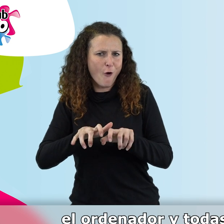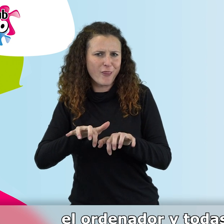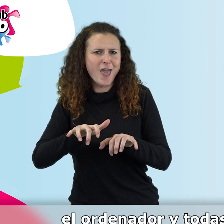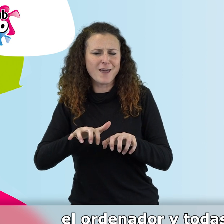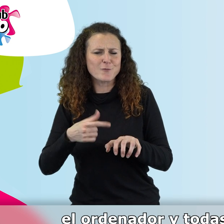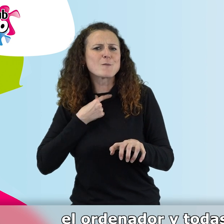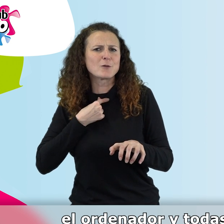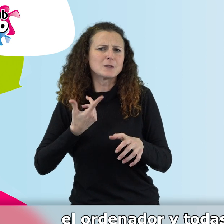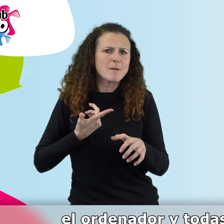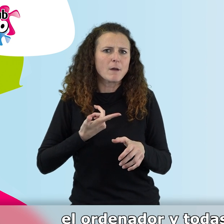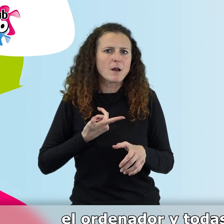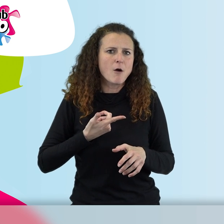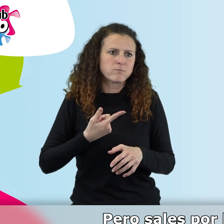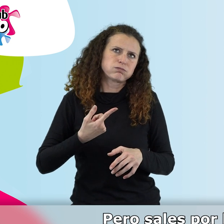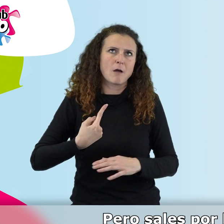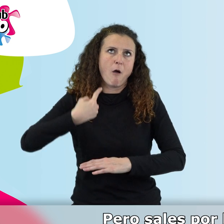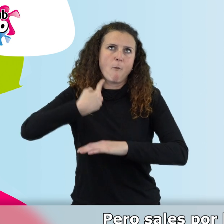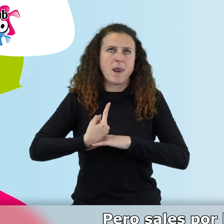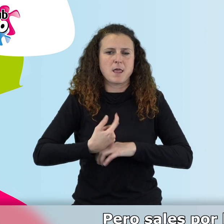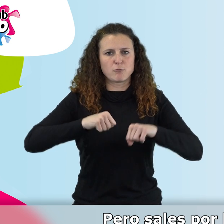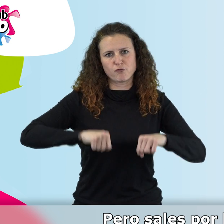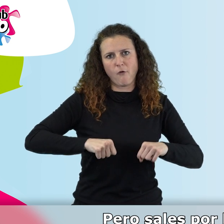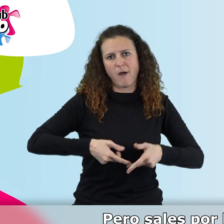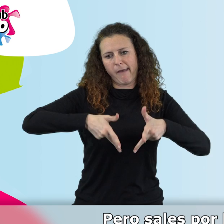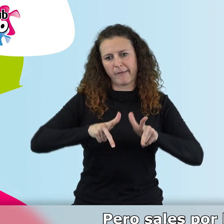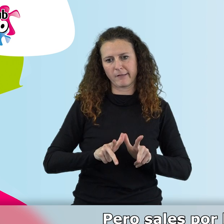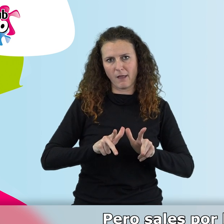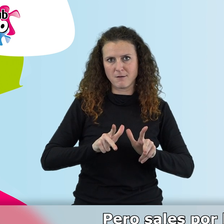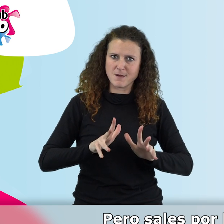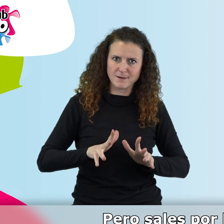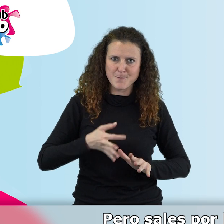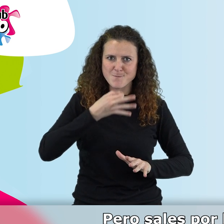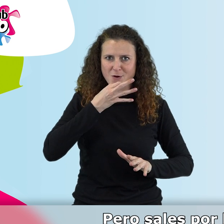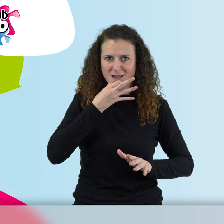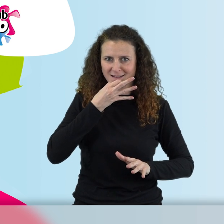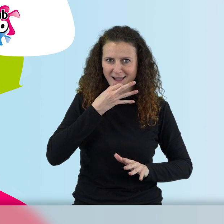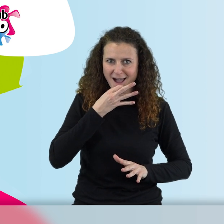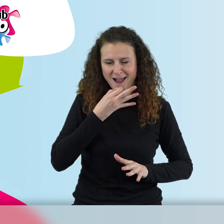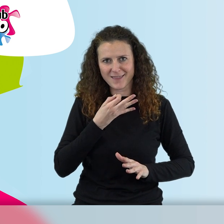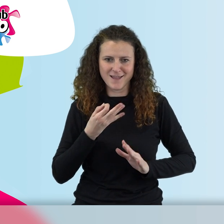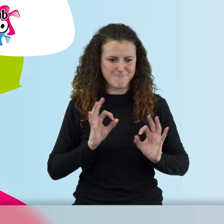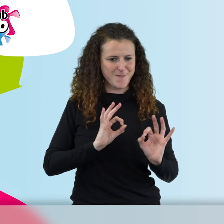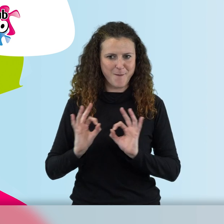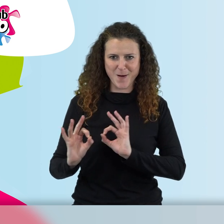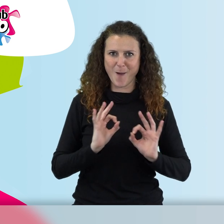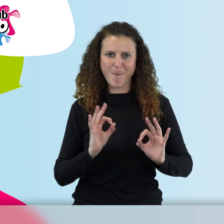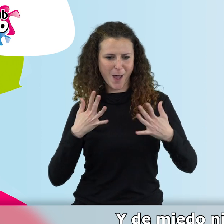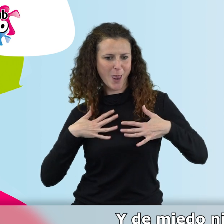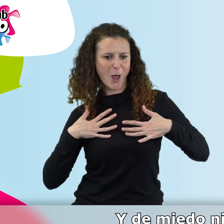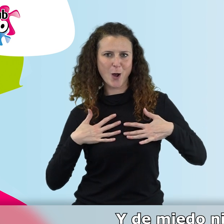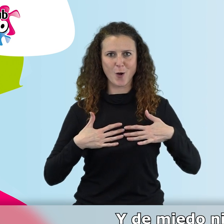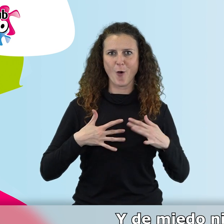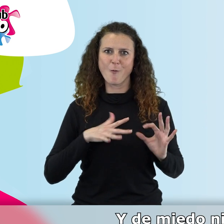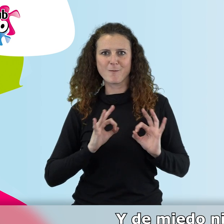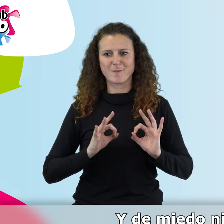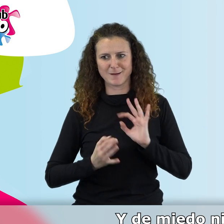todas estas cosas, pero te obliga a estar en el sofá, pero te sales por la tarde, te arreglas, te preparas y chica, pues te pasas un rato estupendo